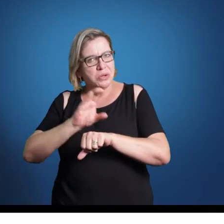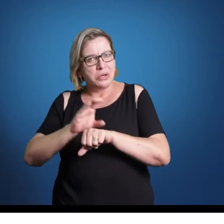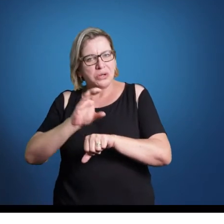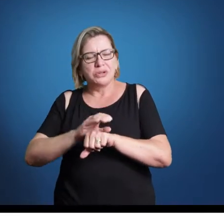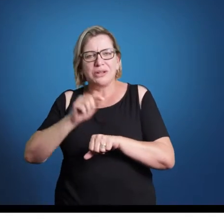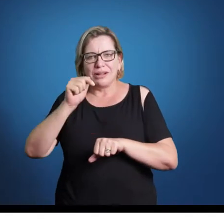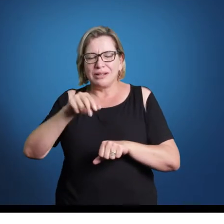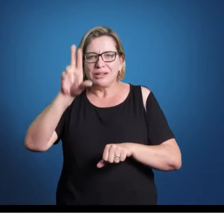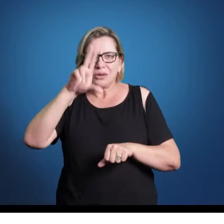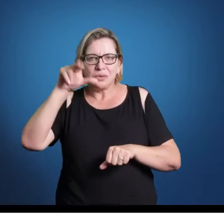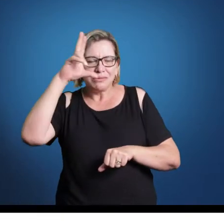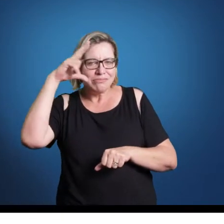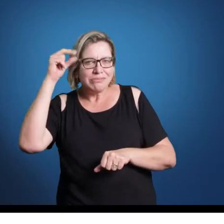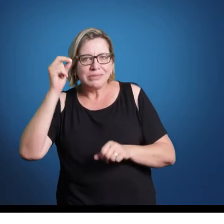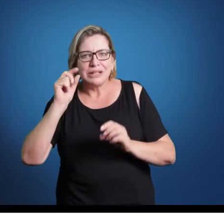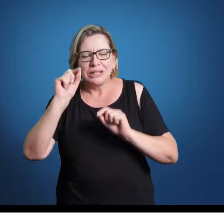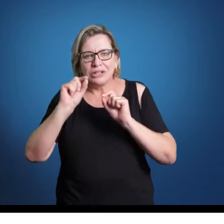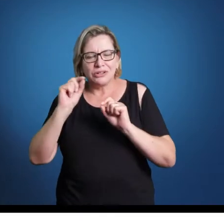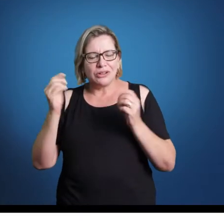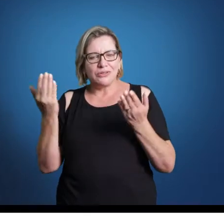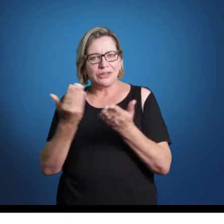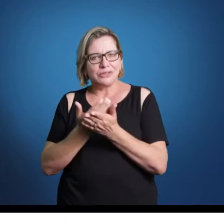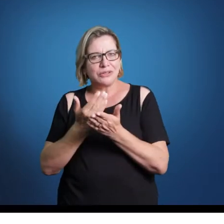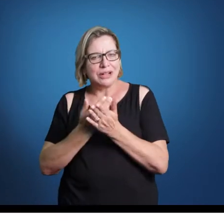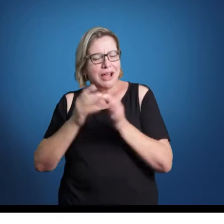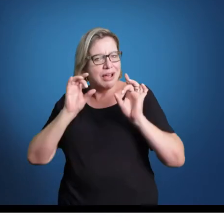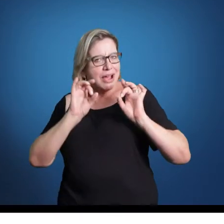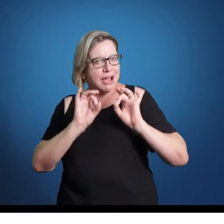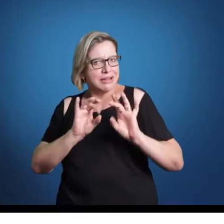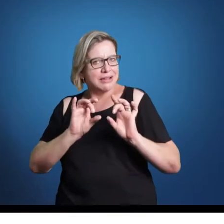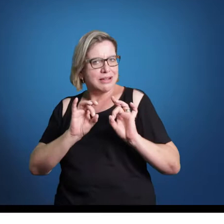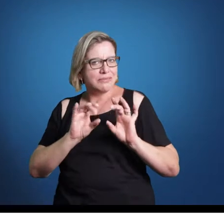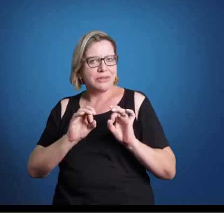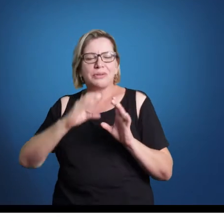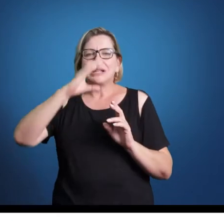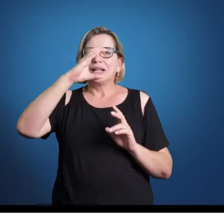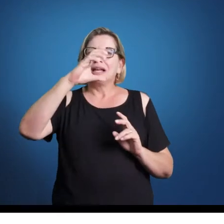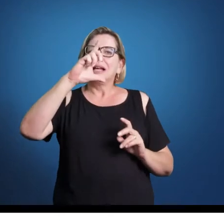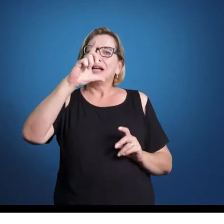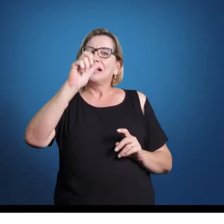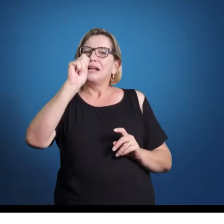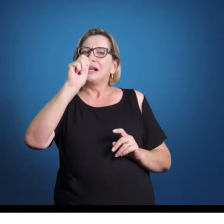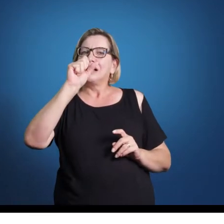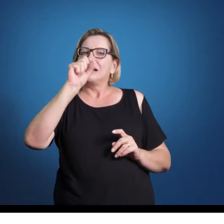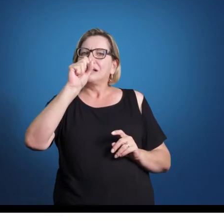Eber Unicentro, onde a gente vai falar especificamente hoje sobre o classicismo.